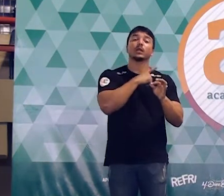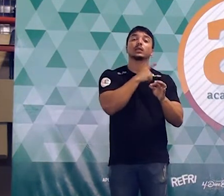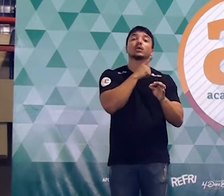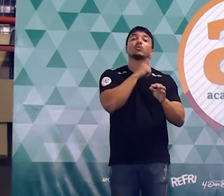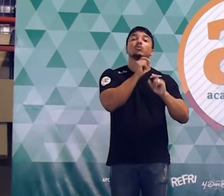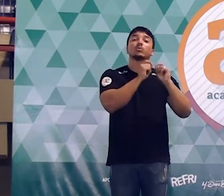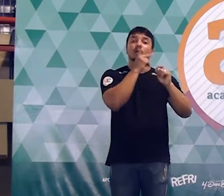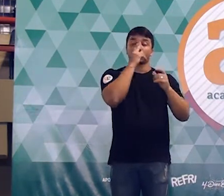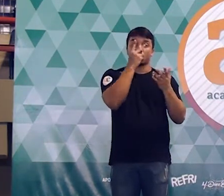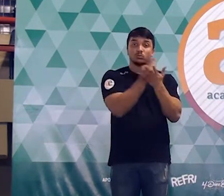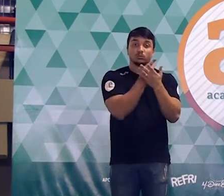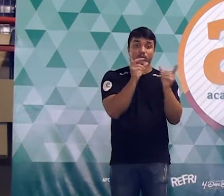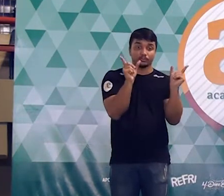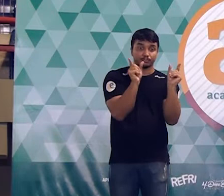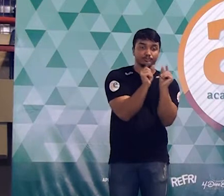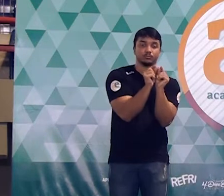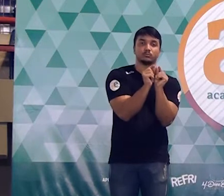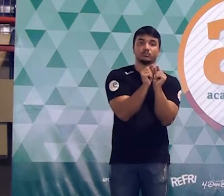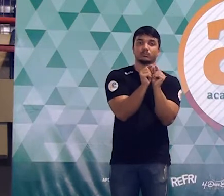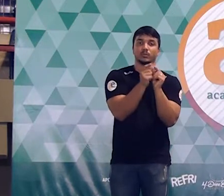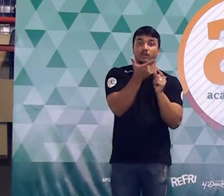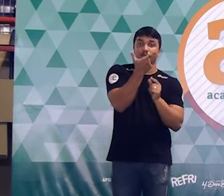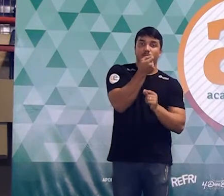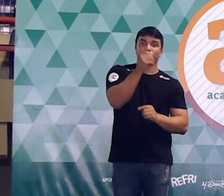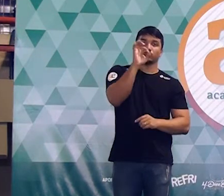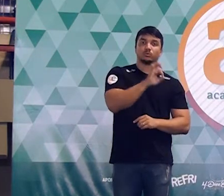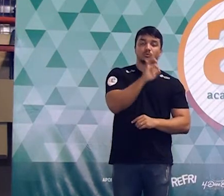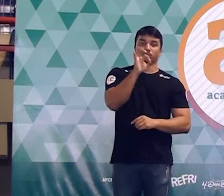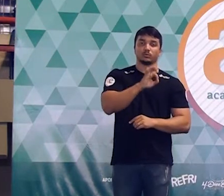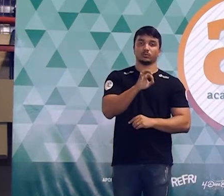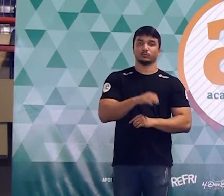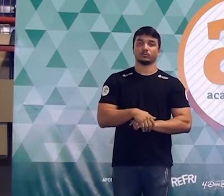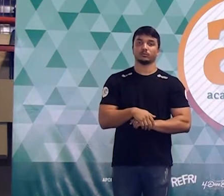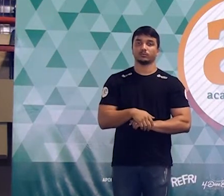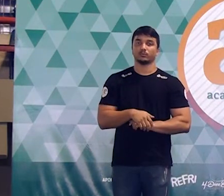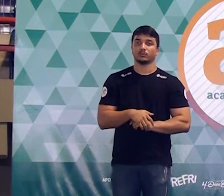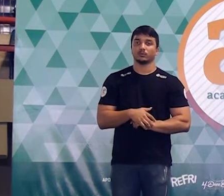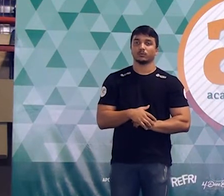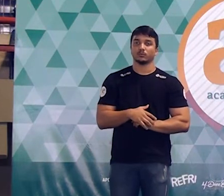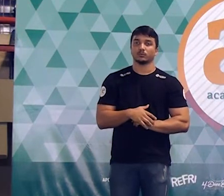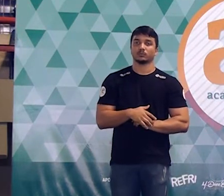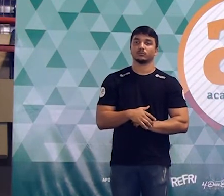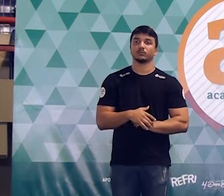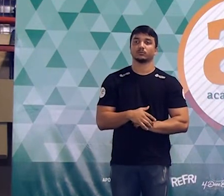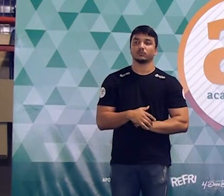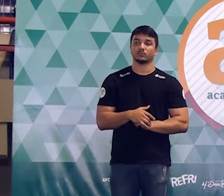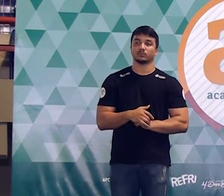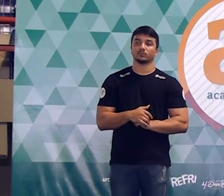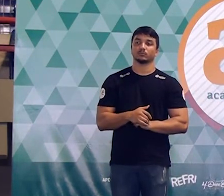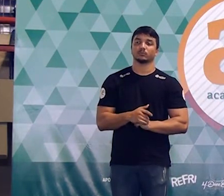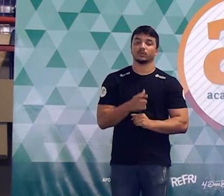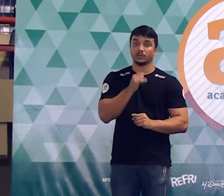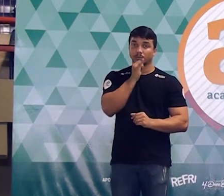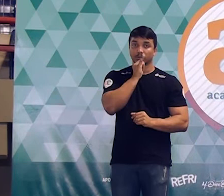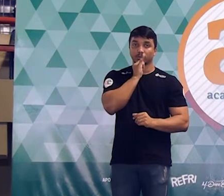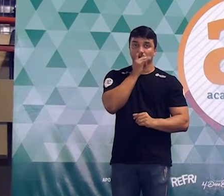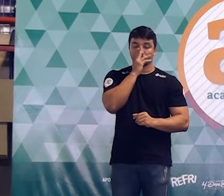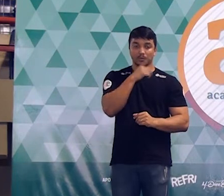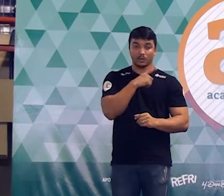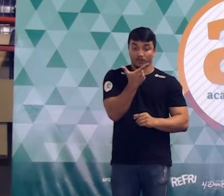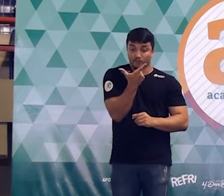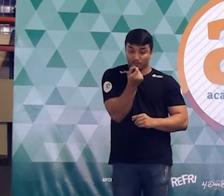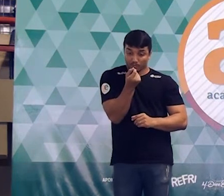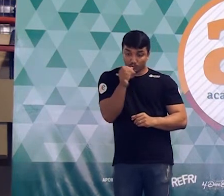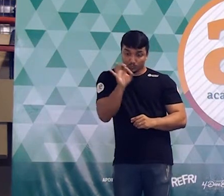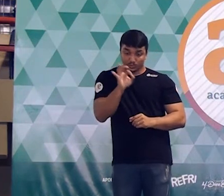medida sofre uma redução de 20%. Eu quero saber o que é que vai sobrar dela. Ó, se tu tem uma coisa e tu